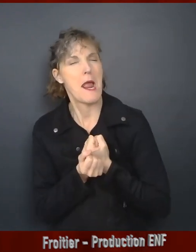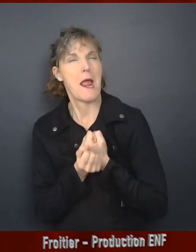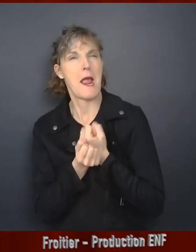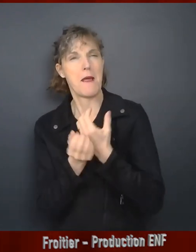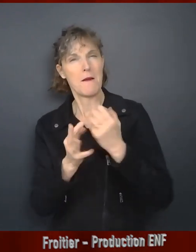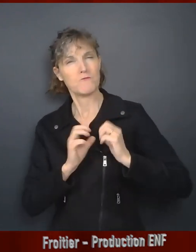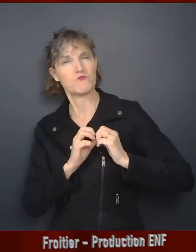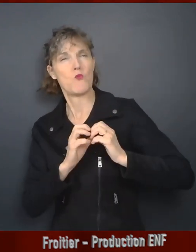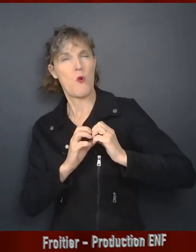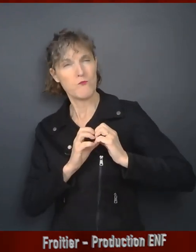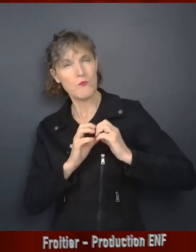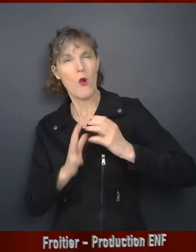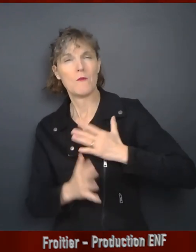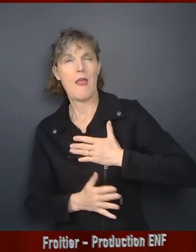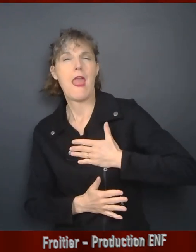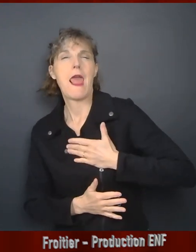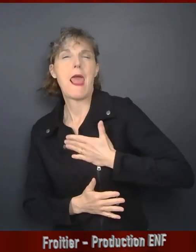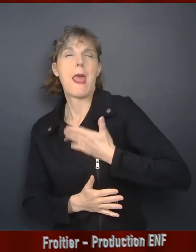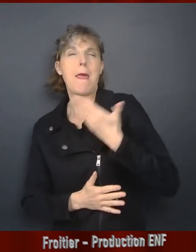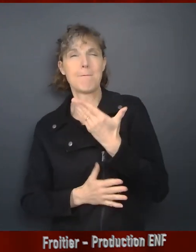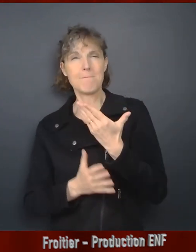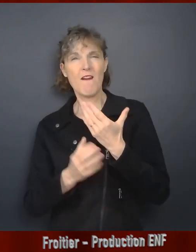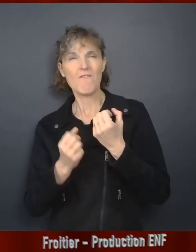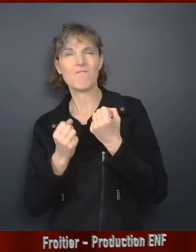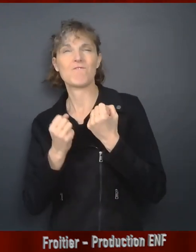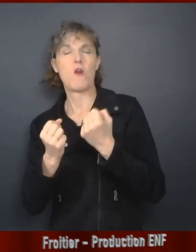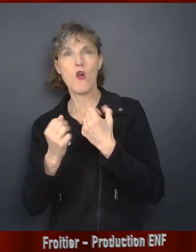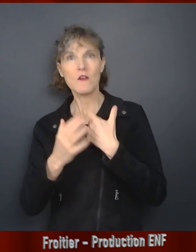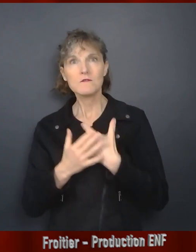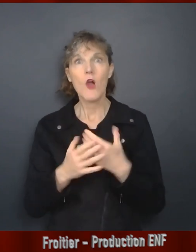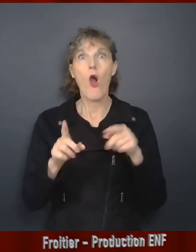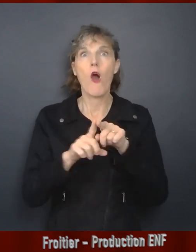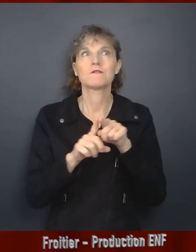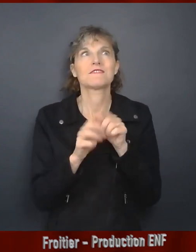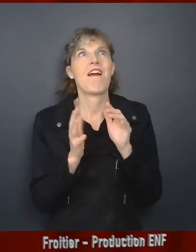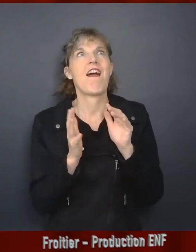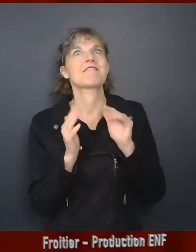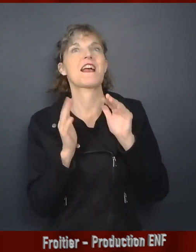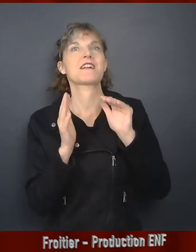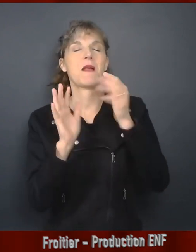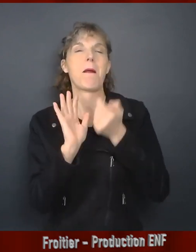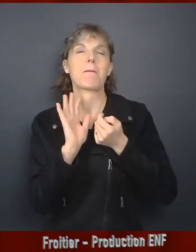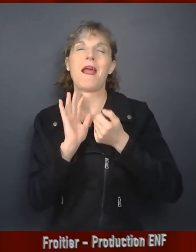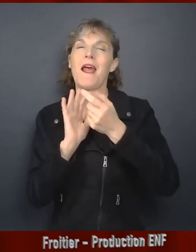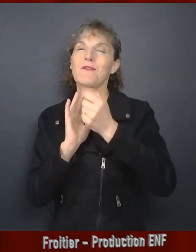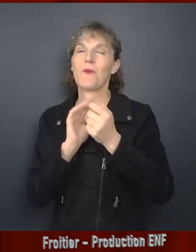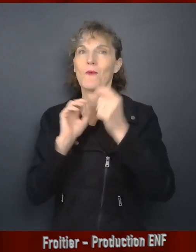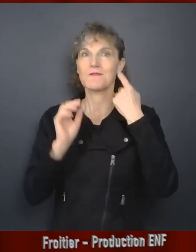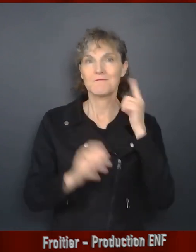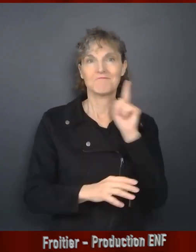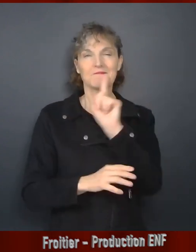Je vous aime tellement et j'espère très, très fort pouvoir vous revoir bientôt.